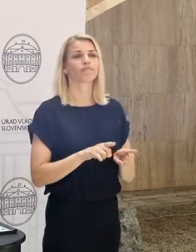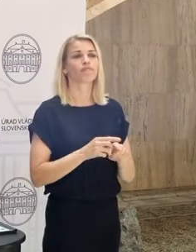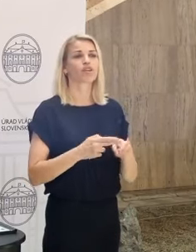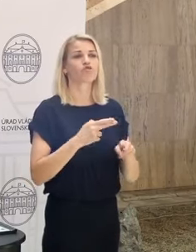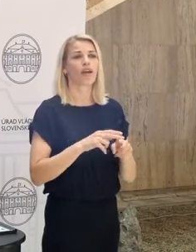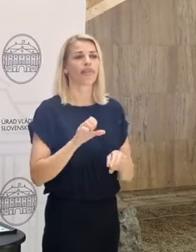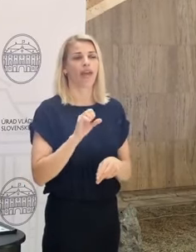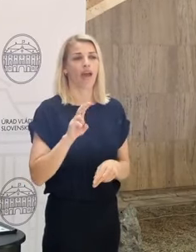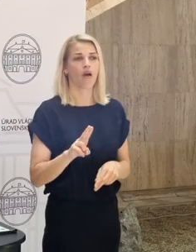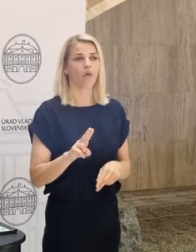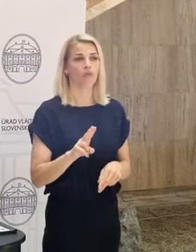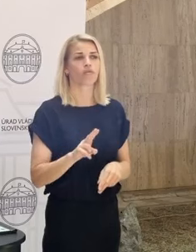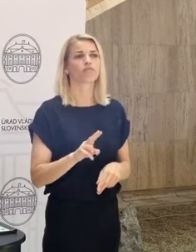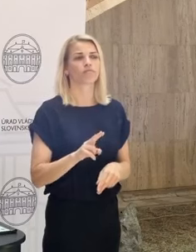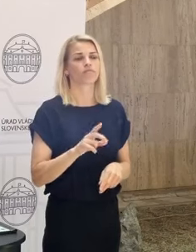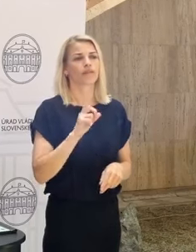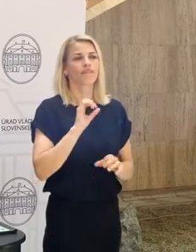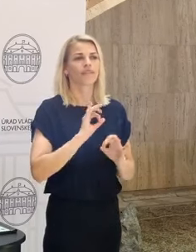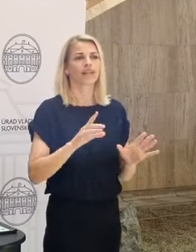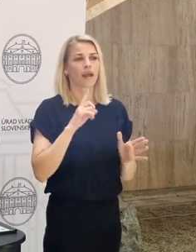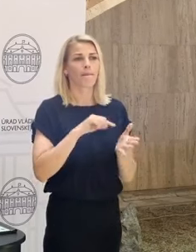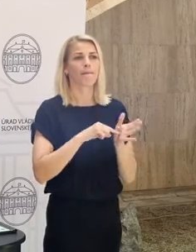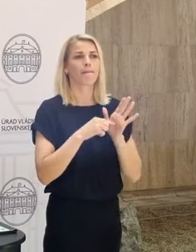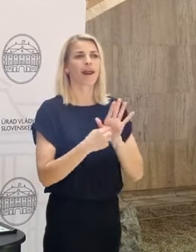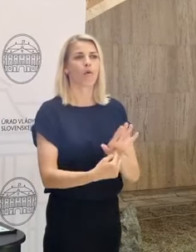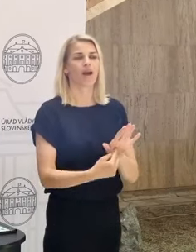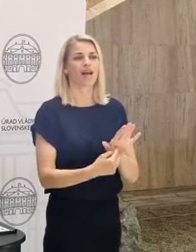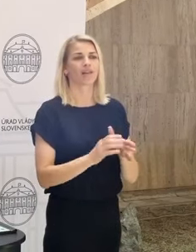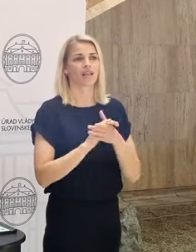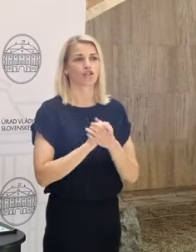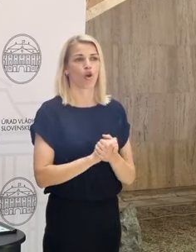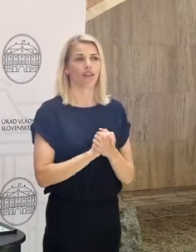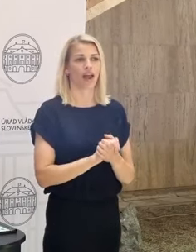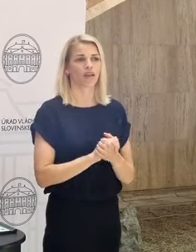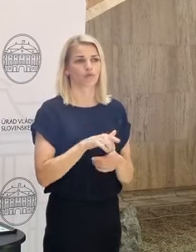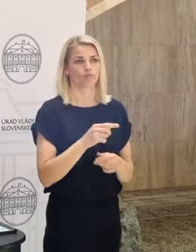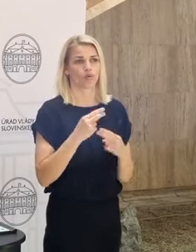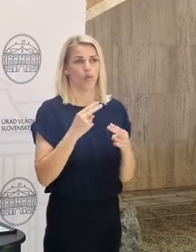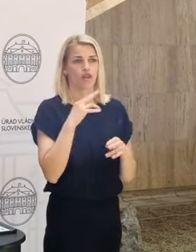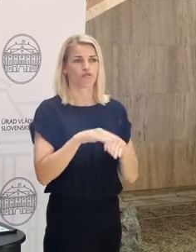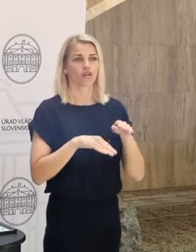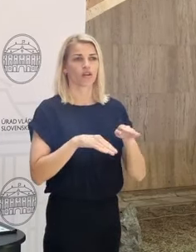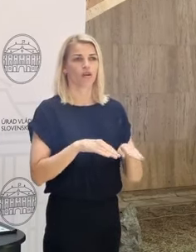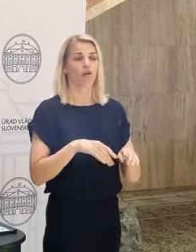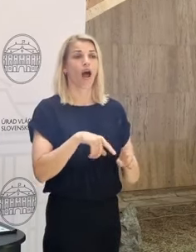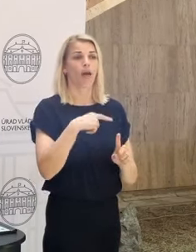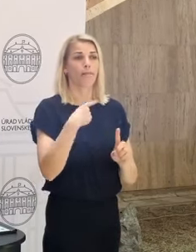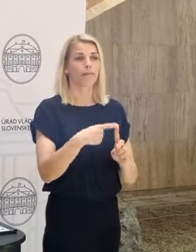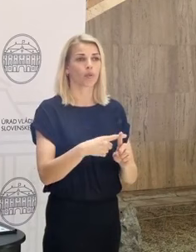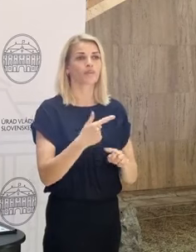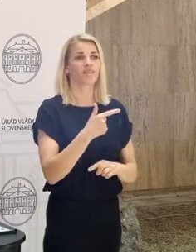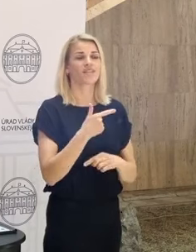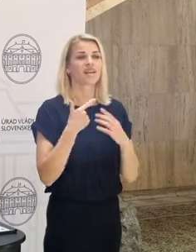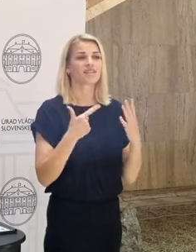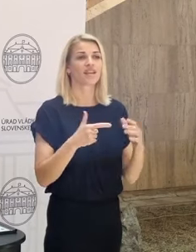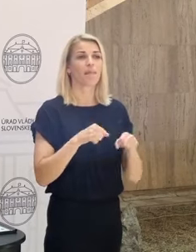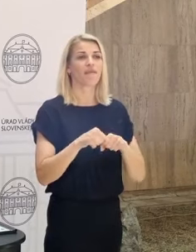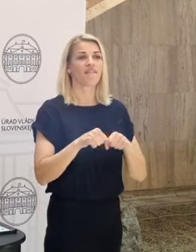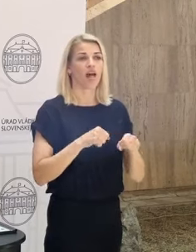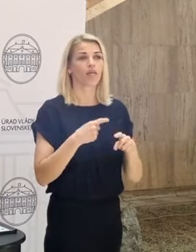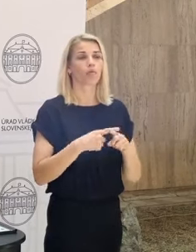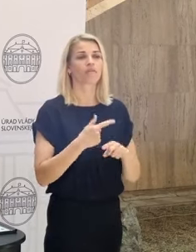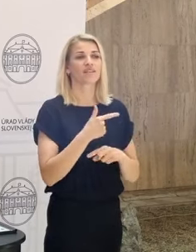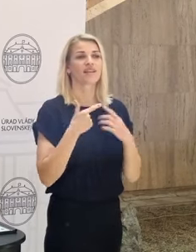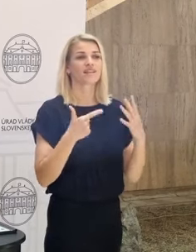EÚ si jednoznačne vedeli preukázať solidaritu, čo je veľmi dôležitý krok, ale zároveň 27 vlád a